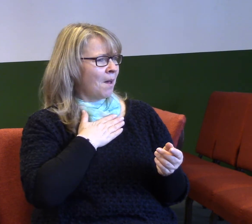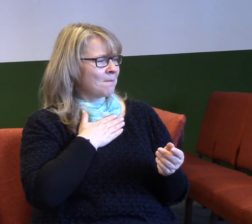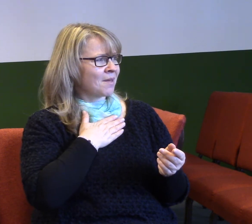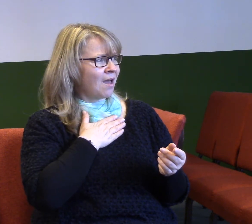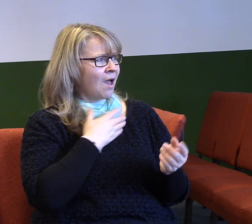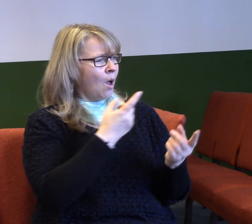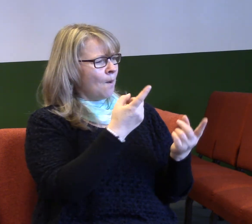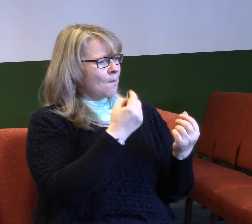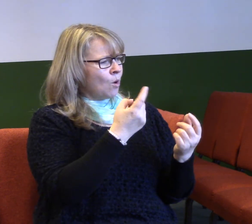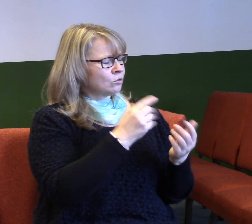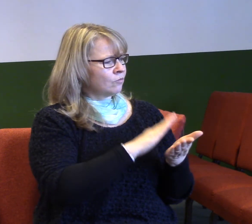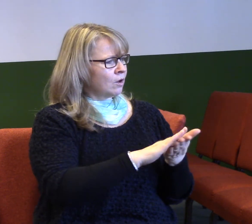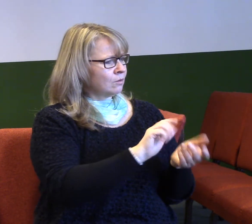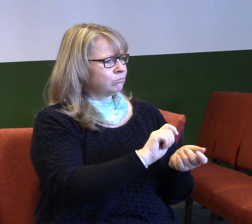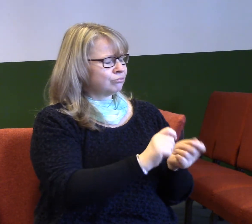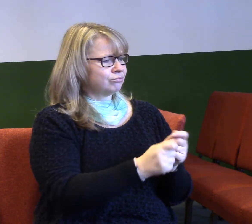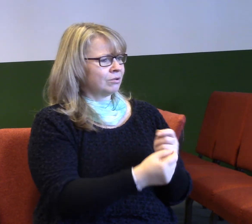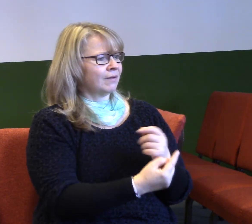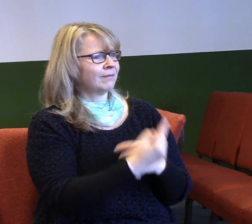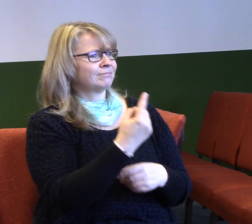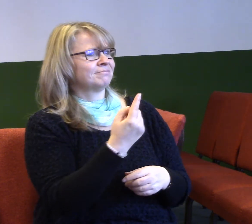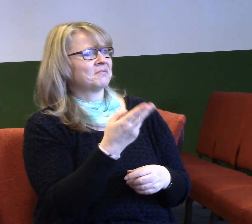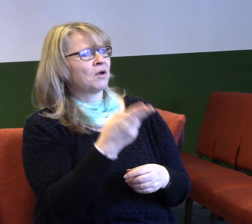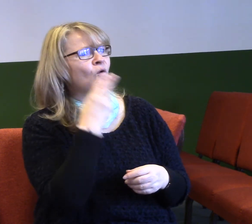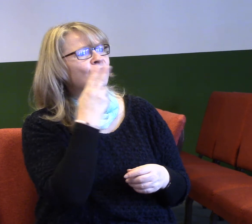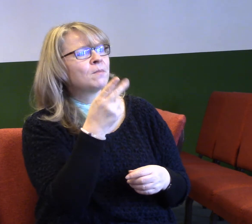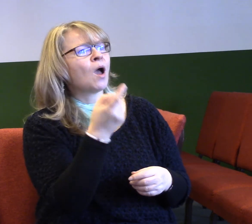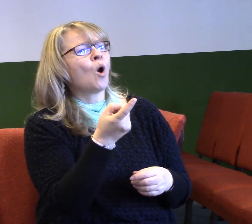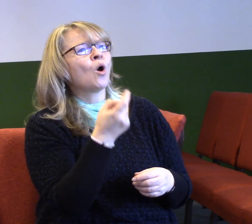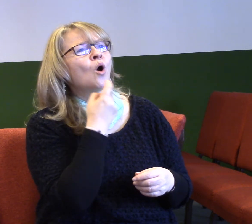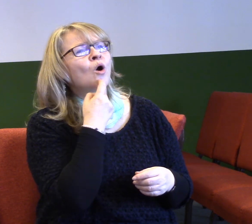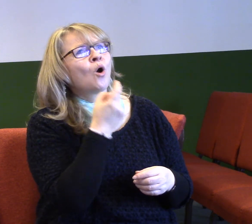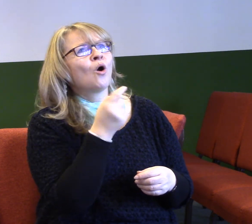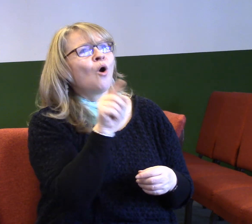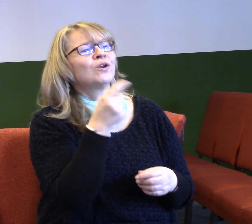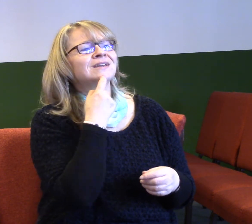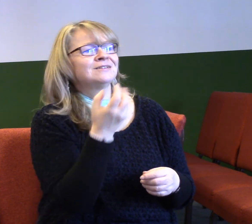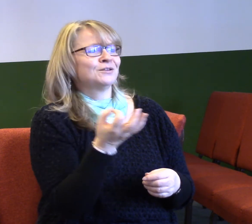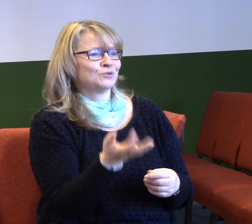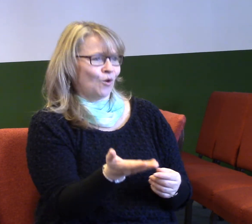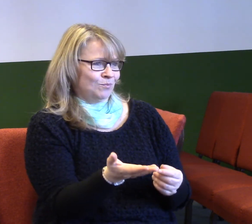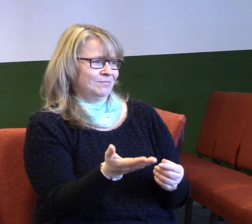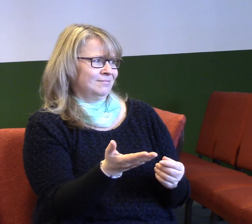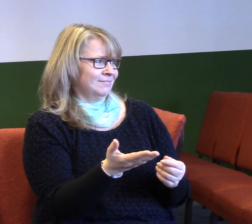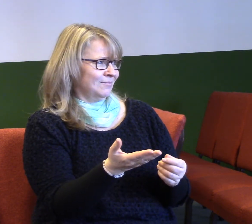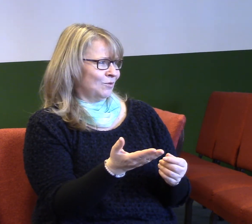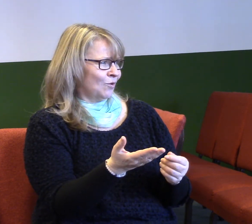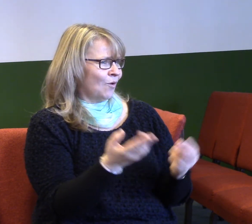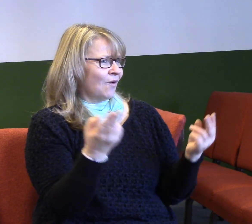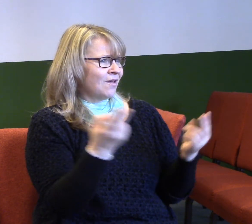nějak rychle si vyhodnotíme. Když použiju dnešní terminologii, vytváříme si takové malé konspirační teorie o